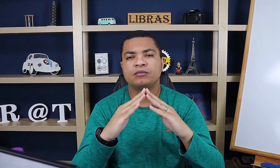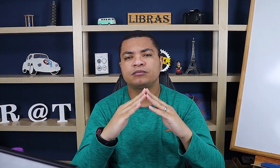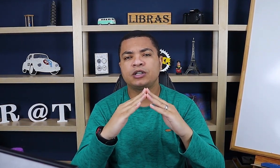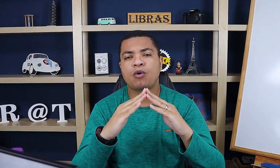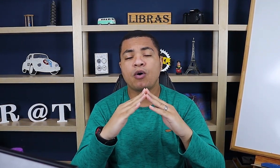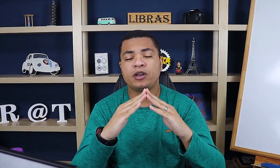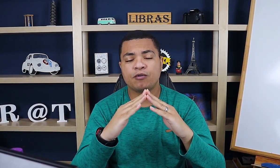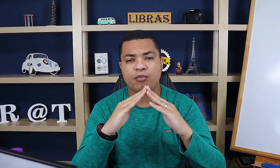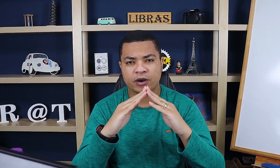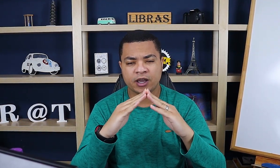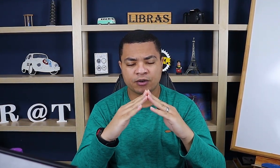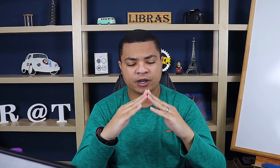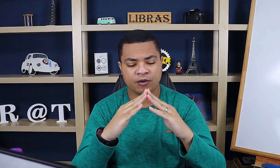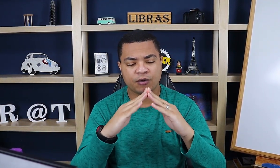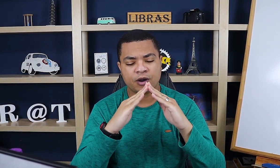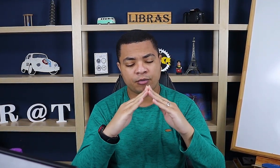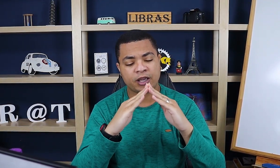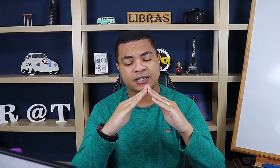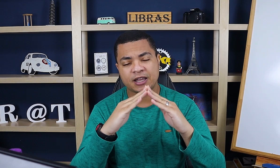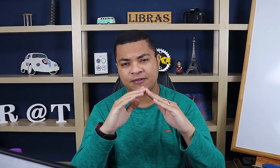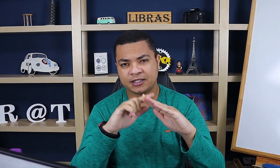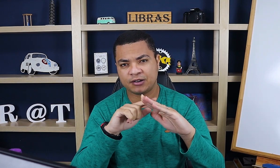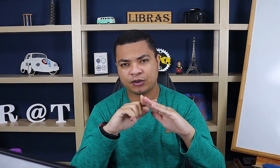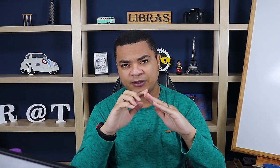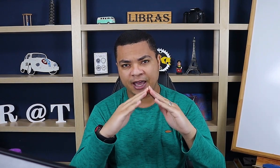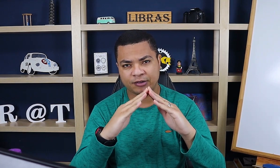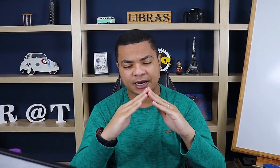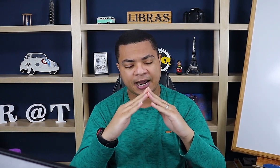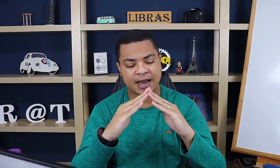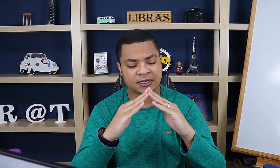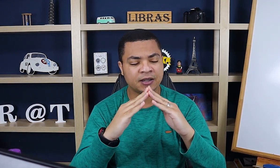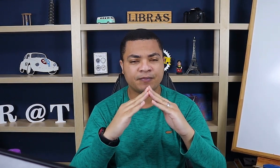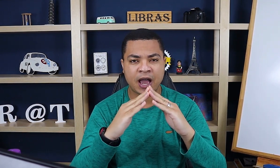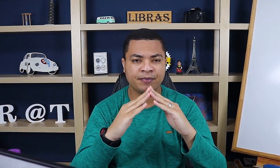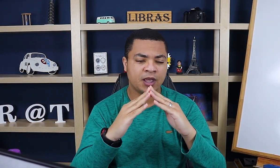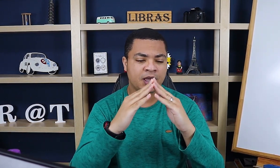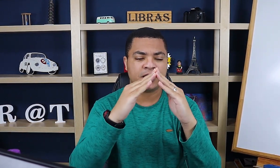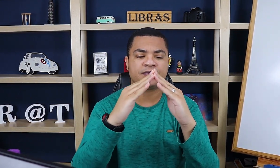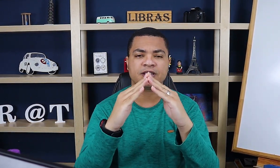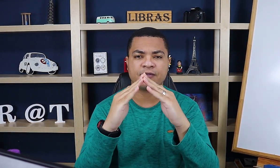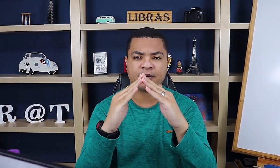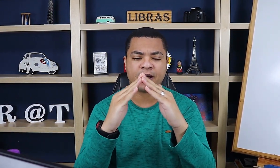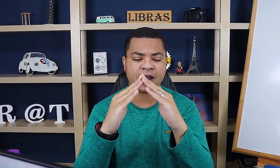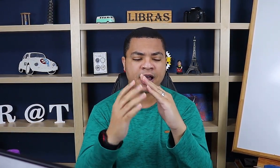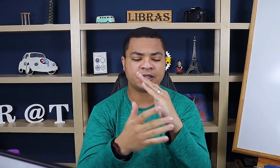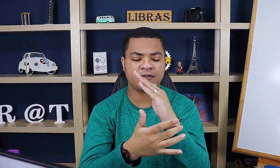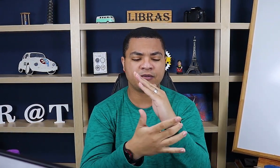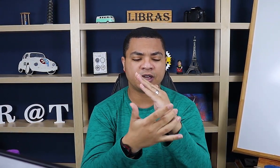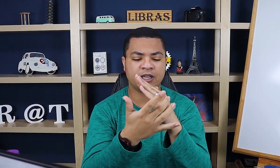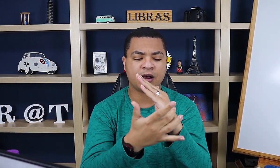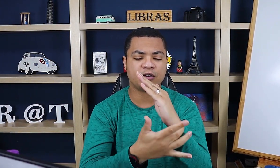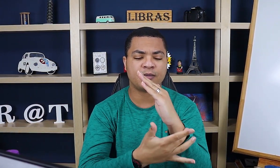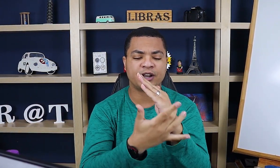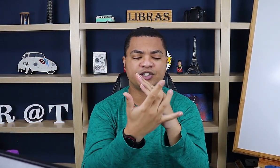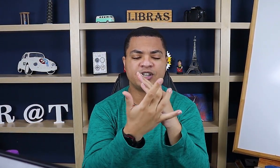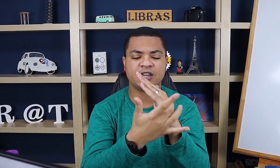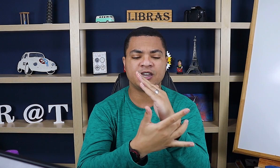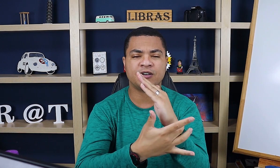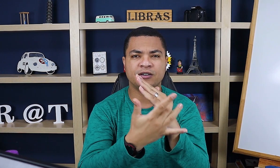icônico. Por quê, Rodrigo? Porque você tá fazendo aqui o teto da casa, tá? E se você for reparar, tá vendo que aqui dá uma dobradinha aqui, ó?